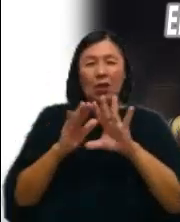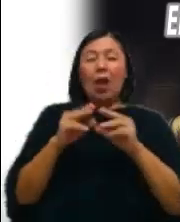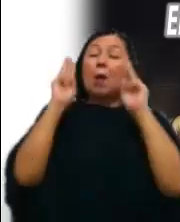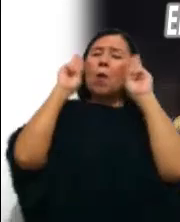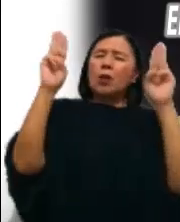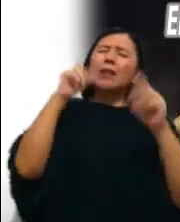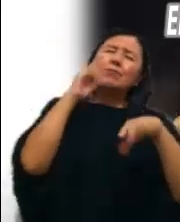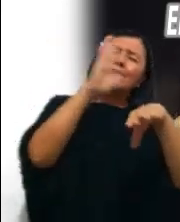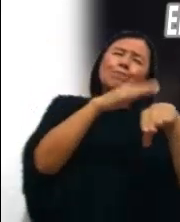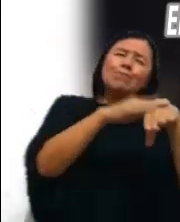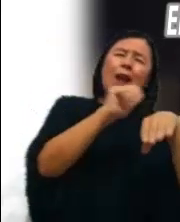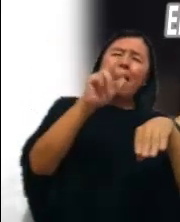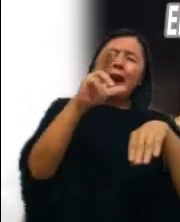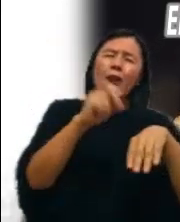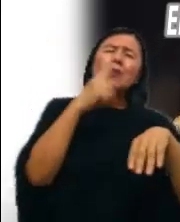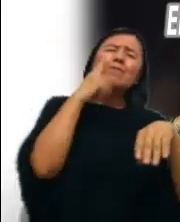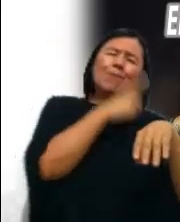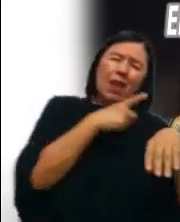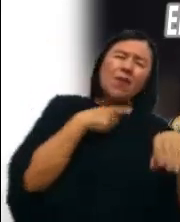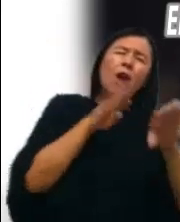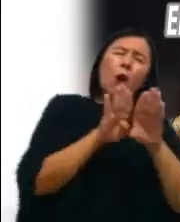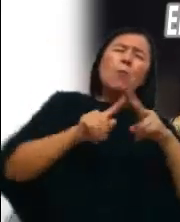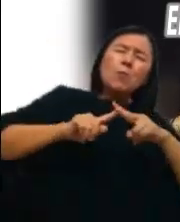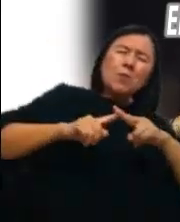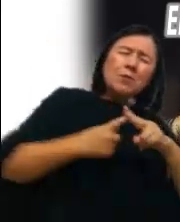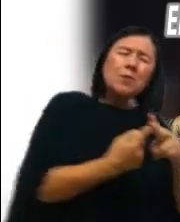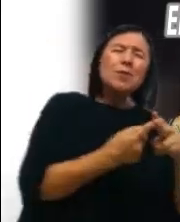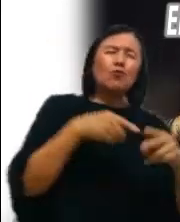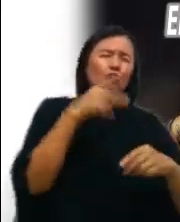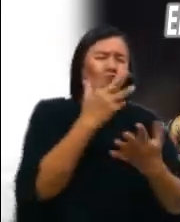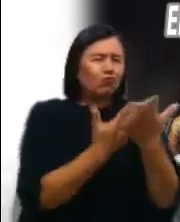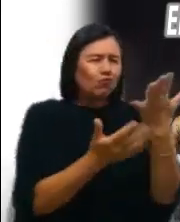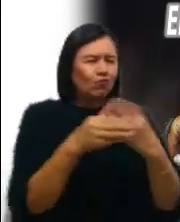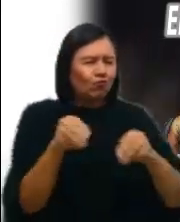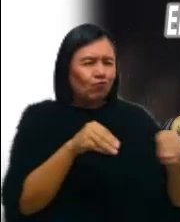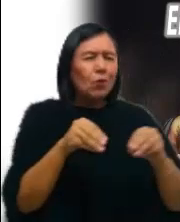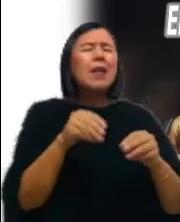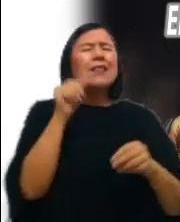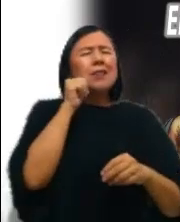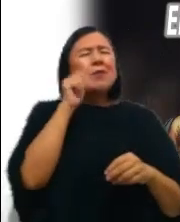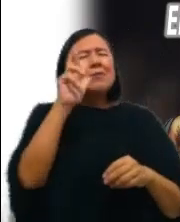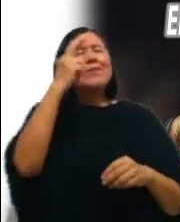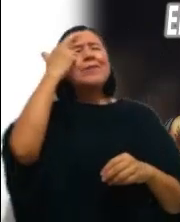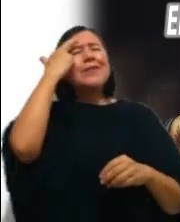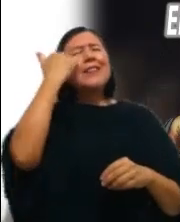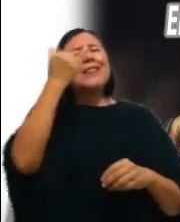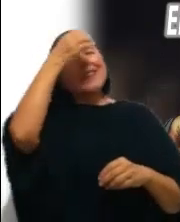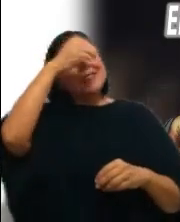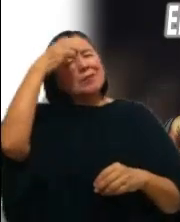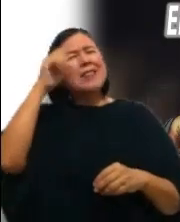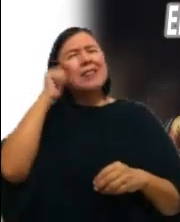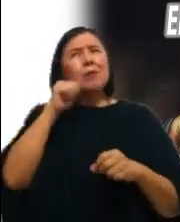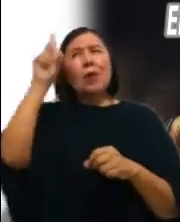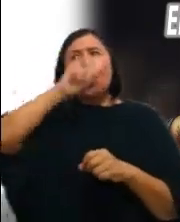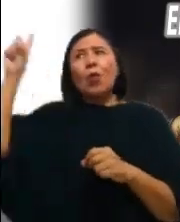en que todo israelita debe iniciar Todas sus obras Con el recuerdo y la experiencia de la presencia de Dios en sus